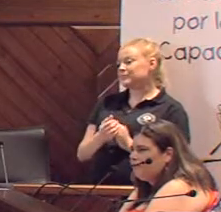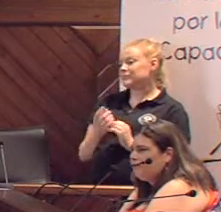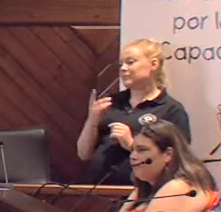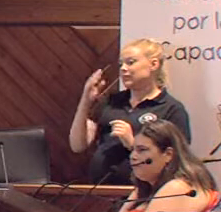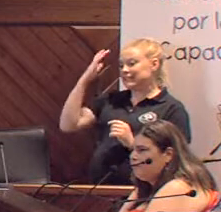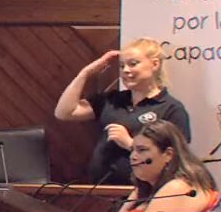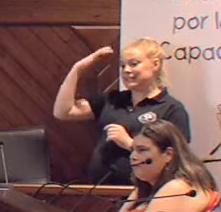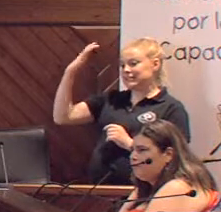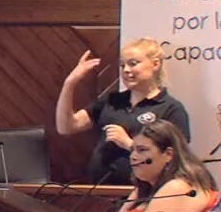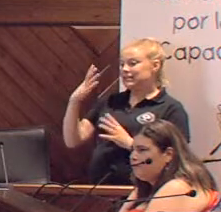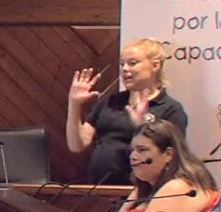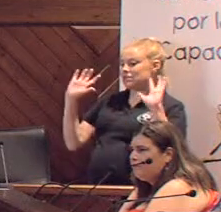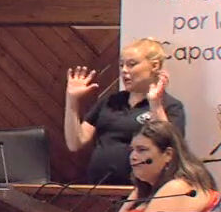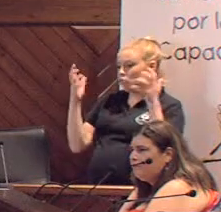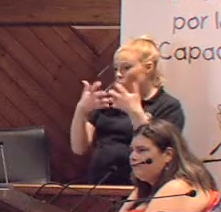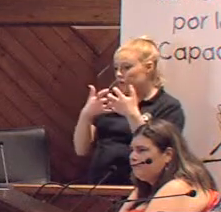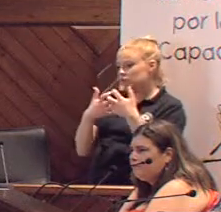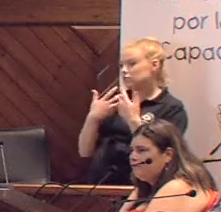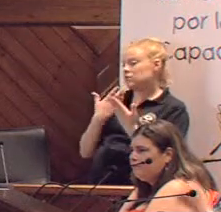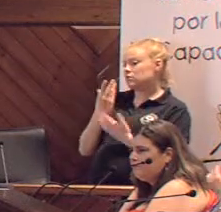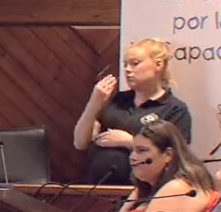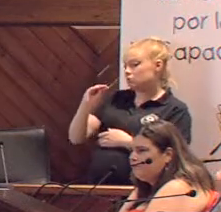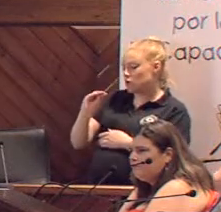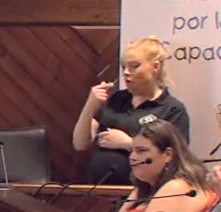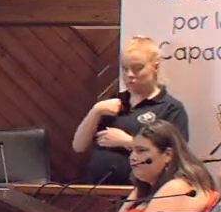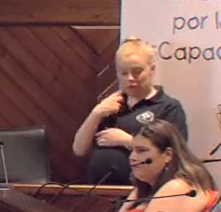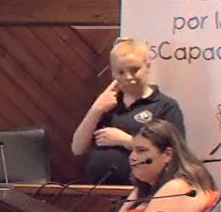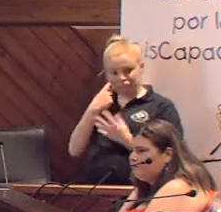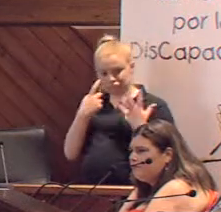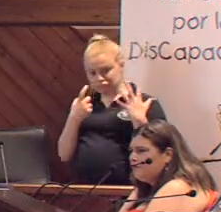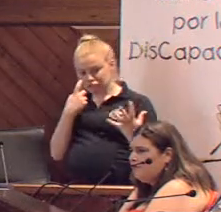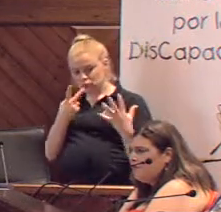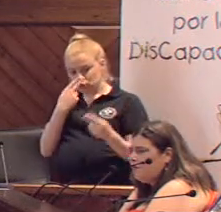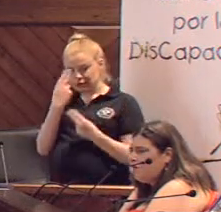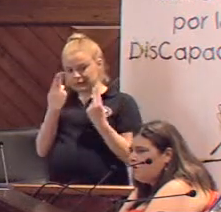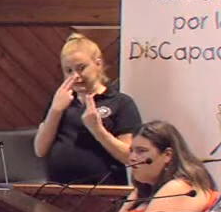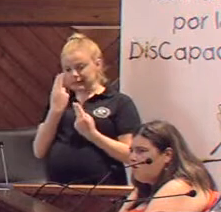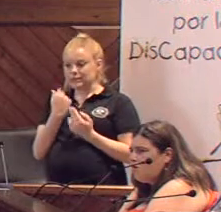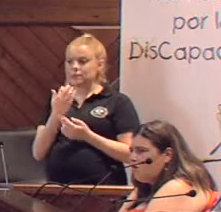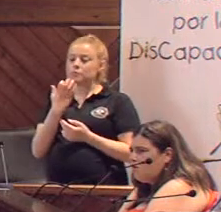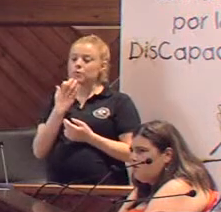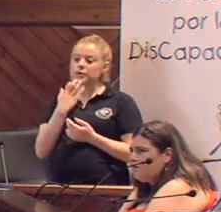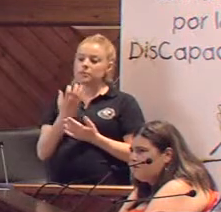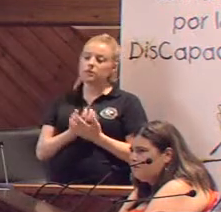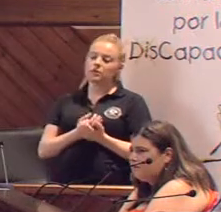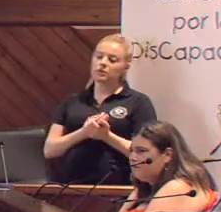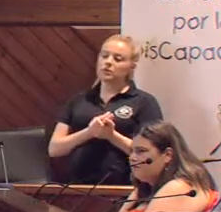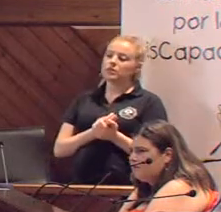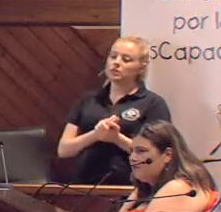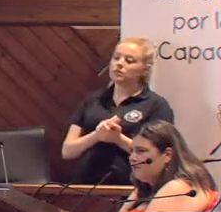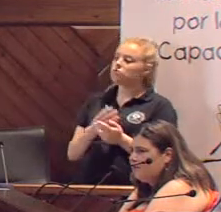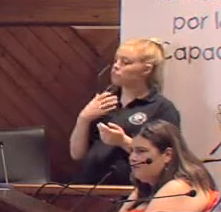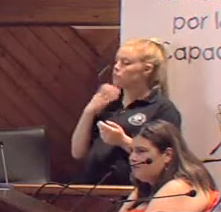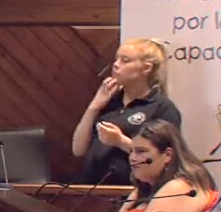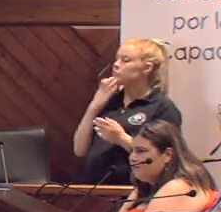Teresa, desde Acuide, ha hecho una aportación que a mí me ha resultado bastante interesante. Y cuando ha dicho que, por ejemplo, se haga como un